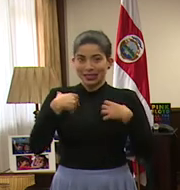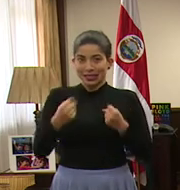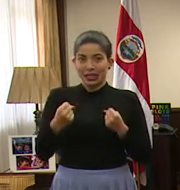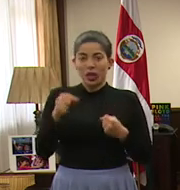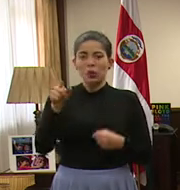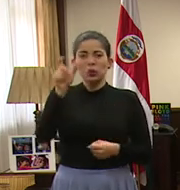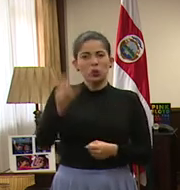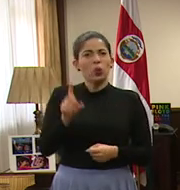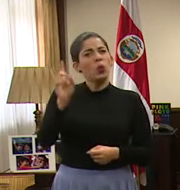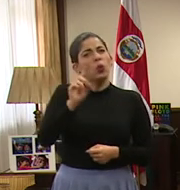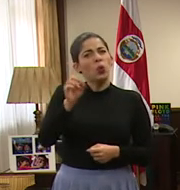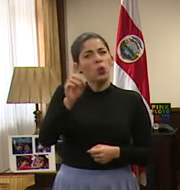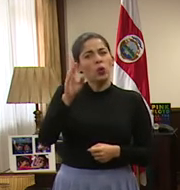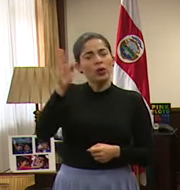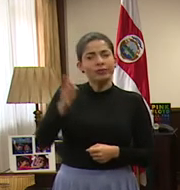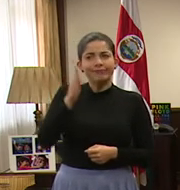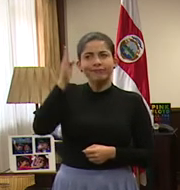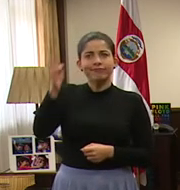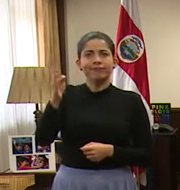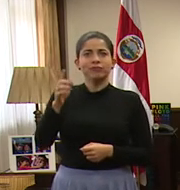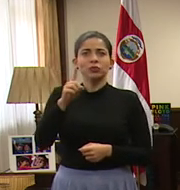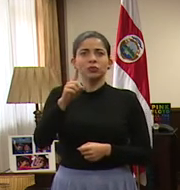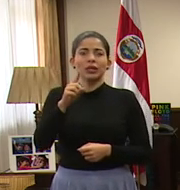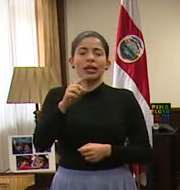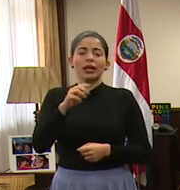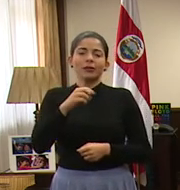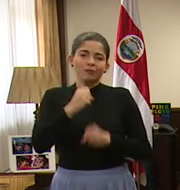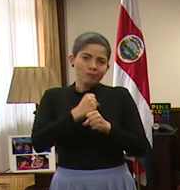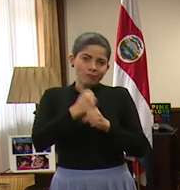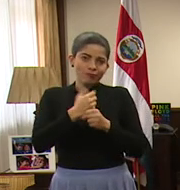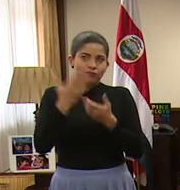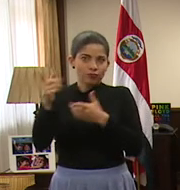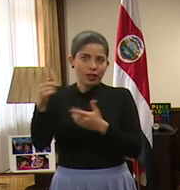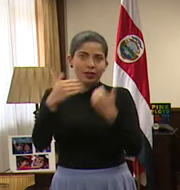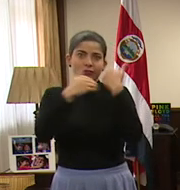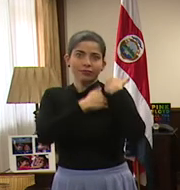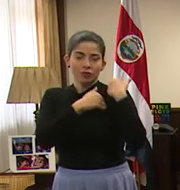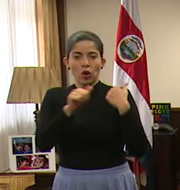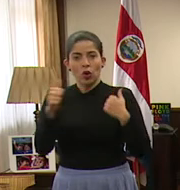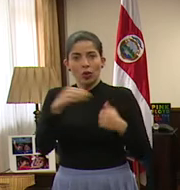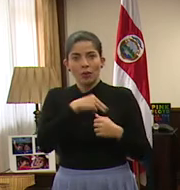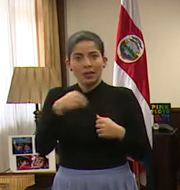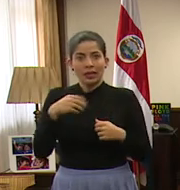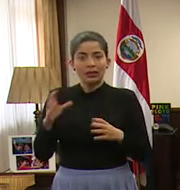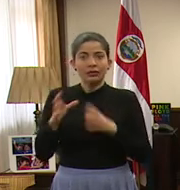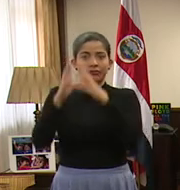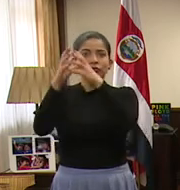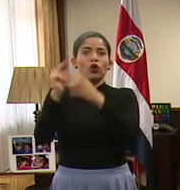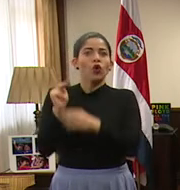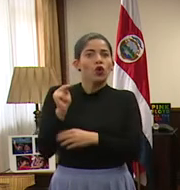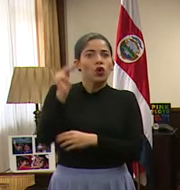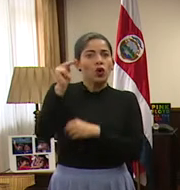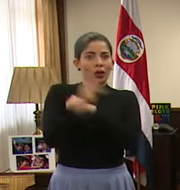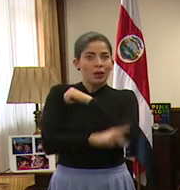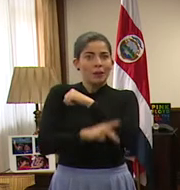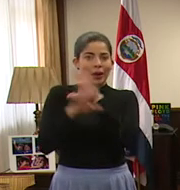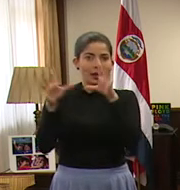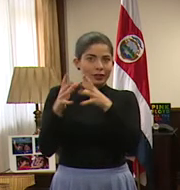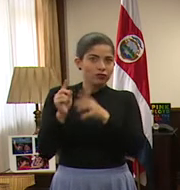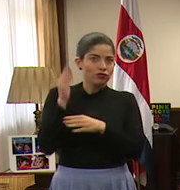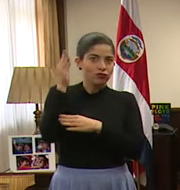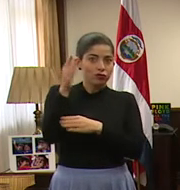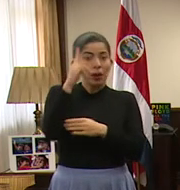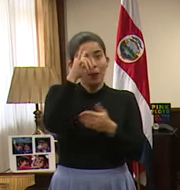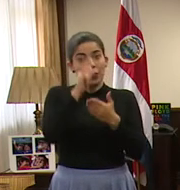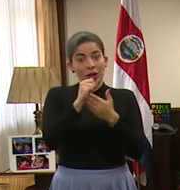atendiendo una misión que hemos encomendado con otros ministros en el norte del país y por eso serán